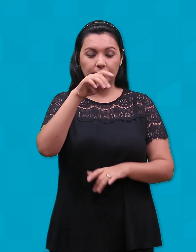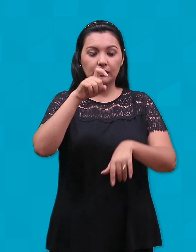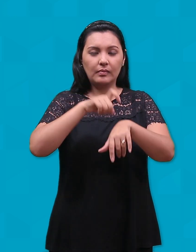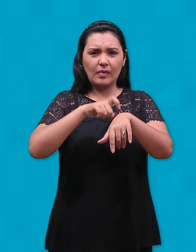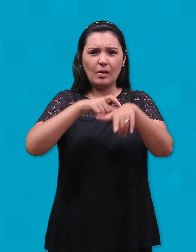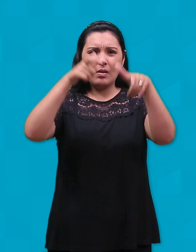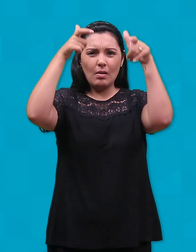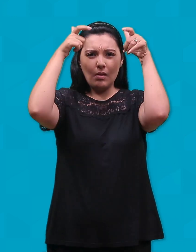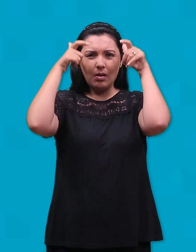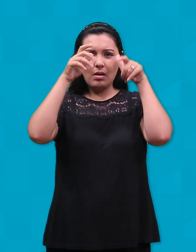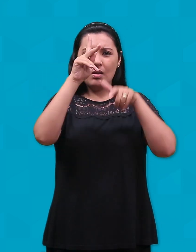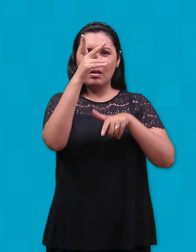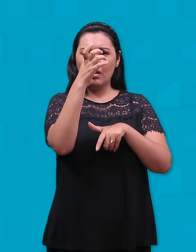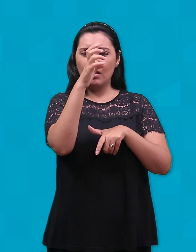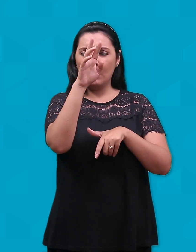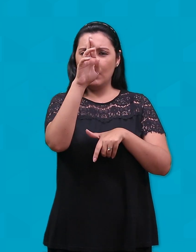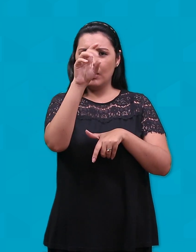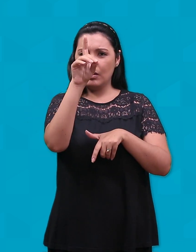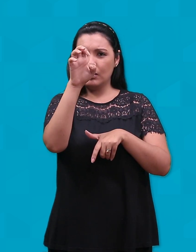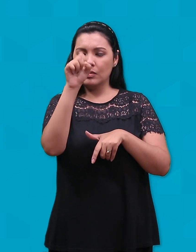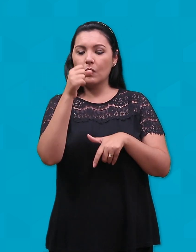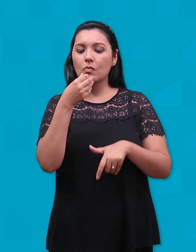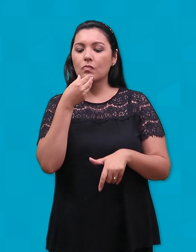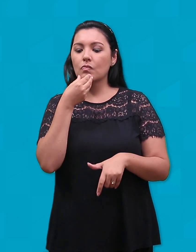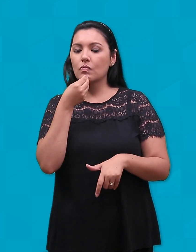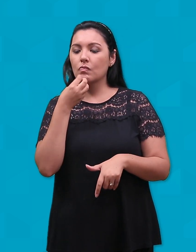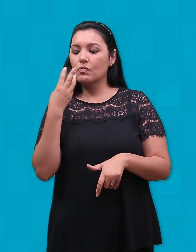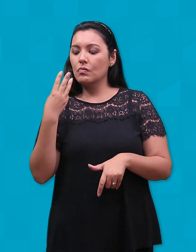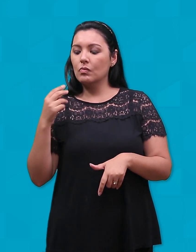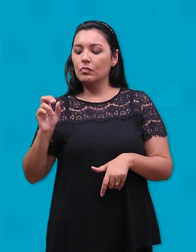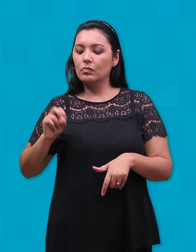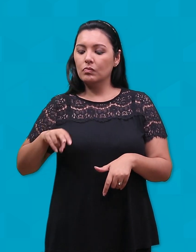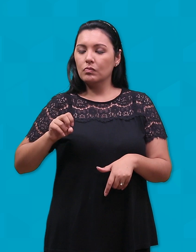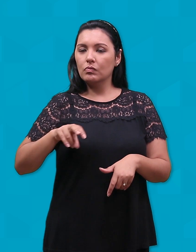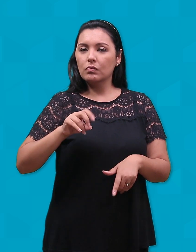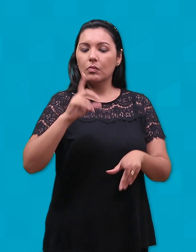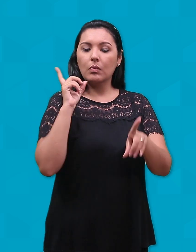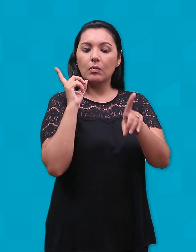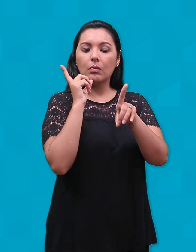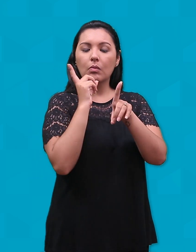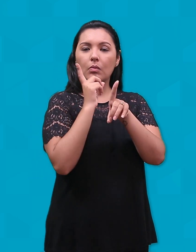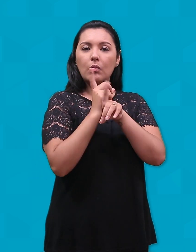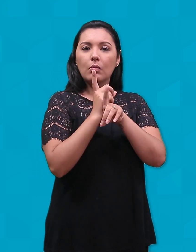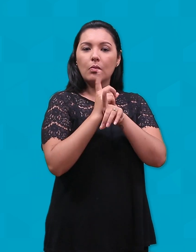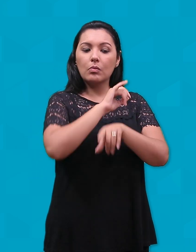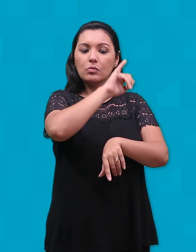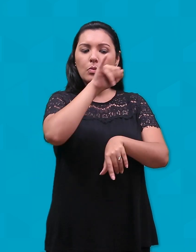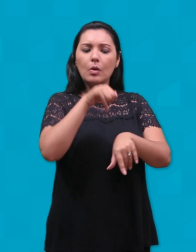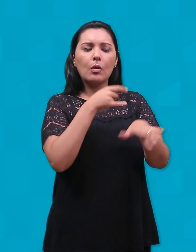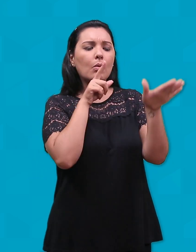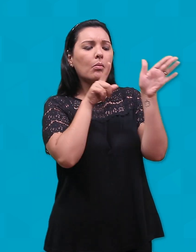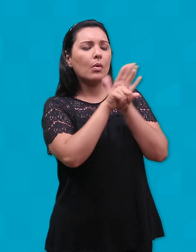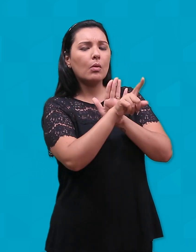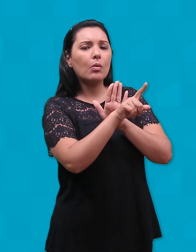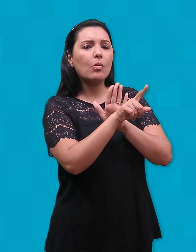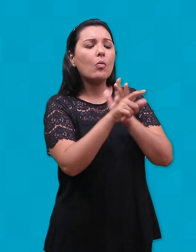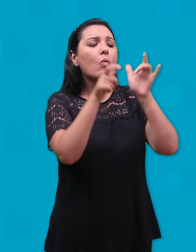Herodes, eis que alguns magos do Oriente chegaram a Jerusalém perguntando, onde está o rei dos